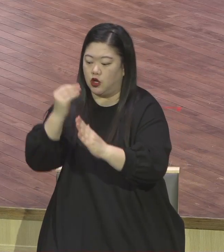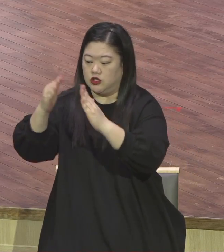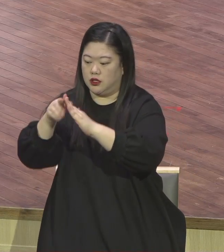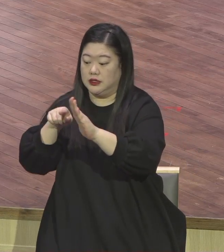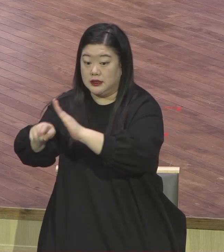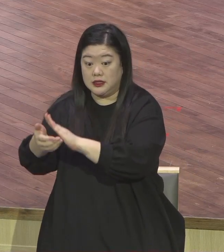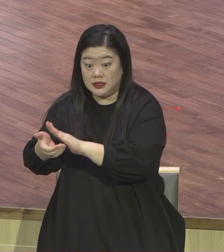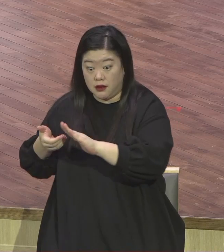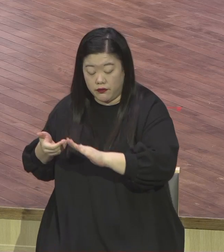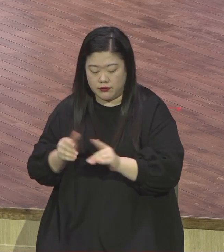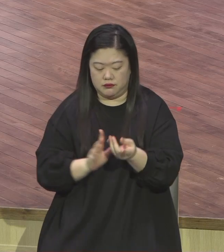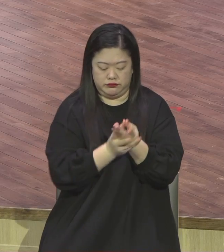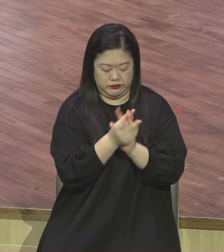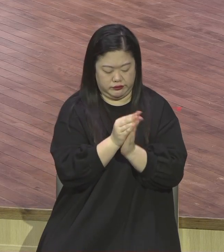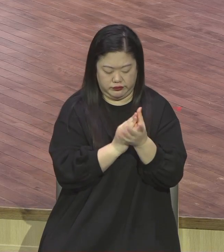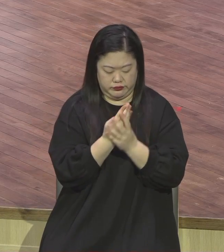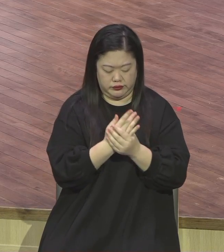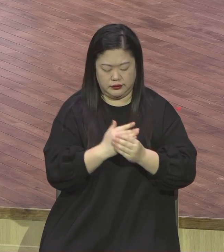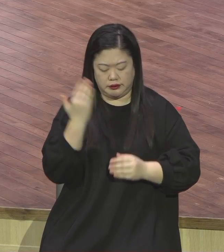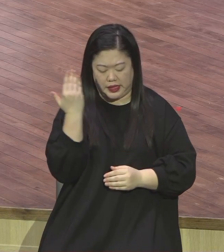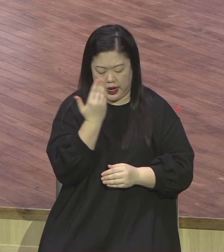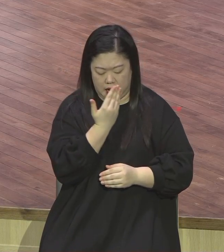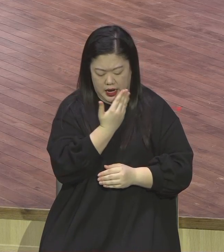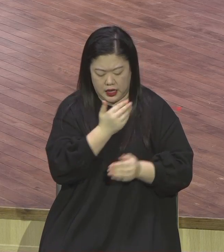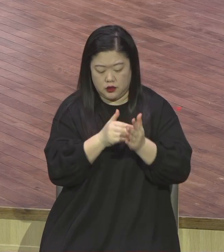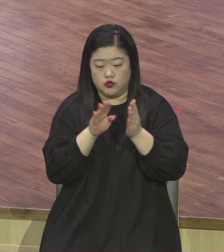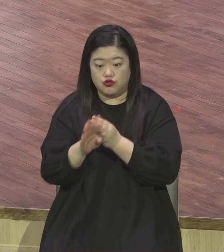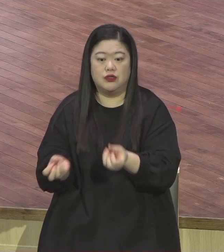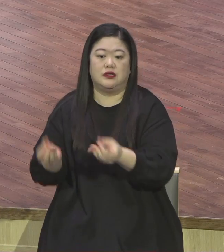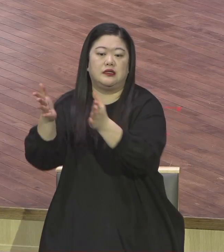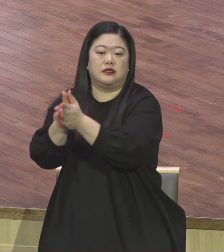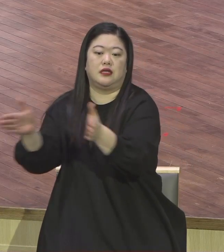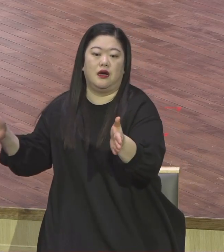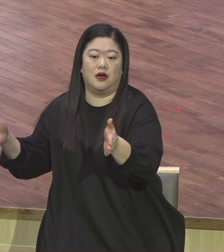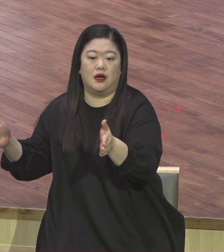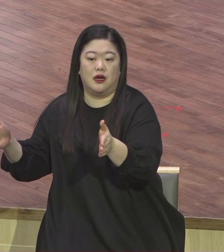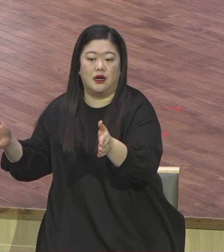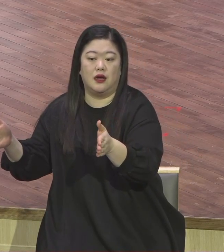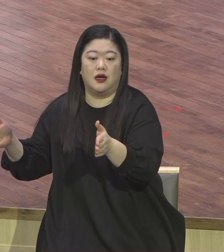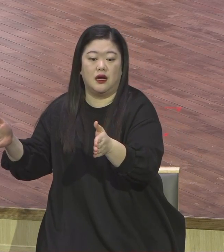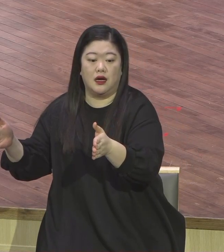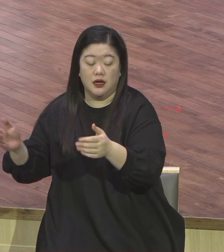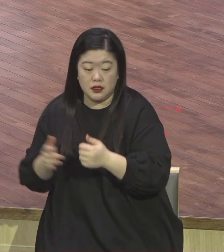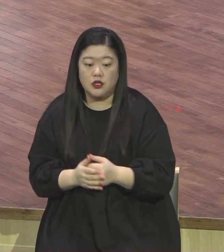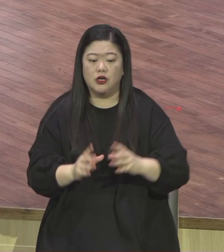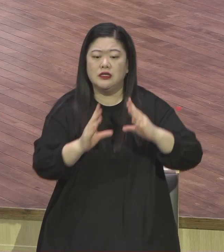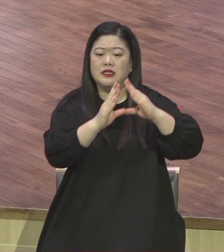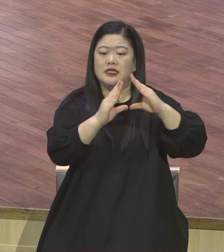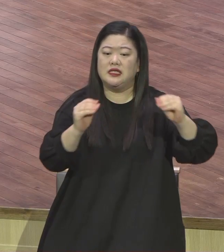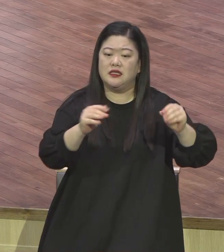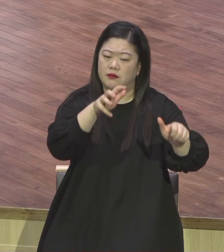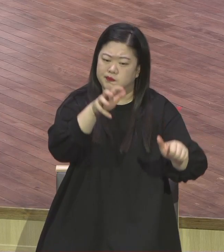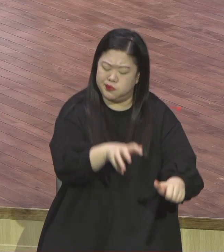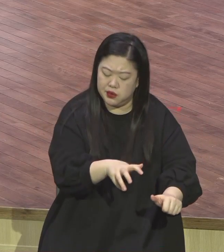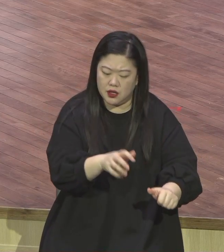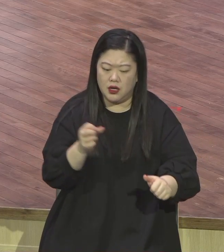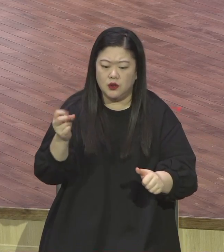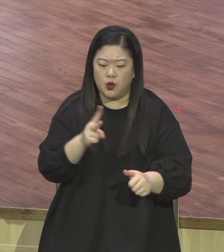강하게 노출이 되었기 때문에 유대인들을 신앙의 순수성을 지키자라는 정결의식을 가지고 있어요 정결의식